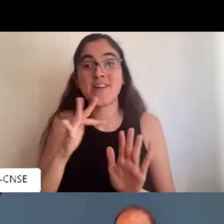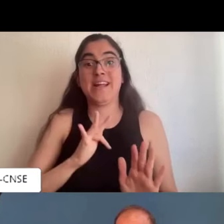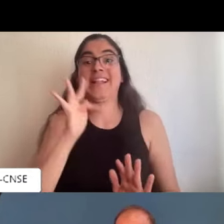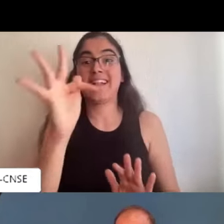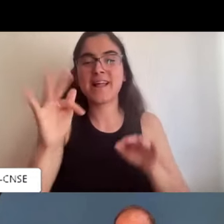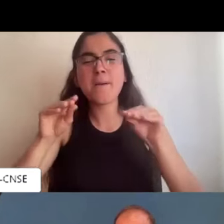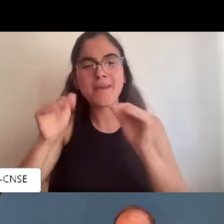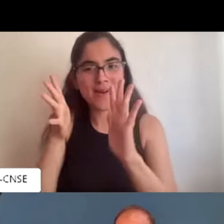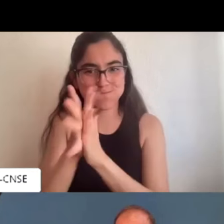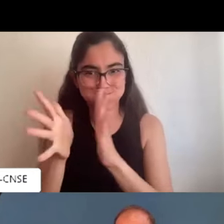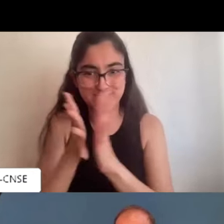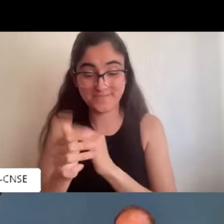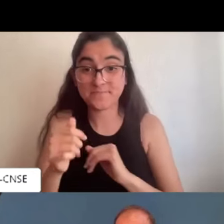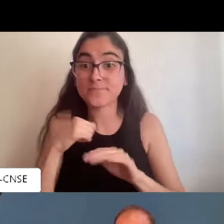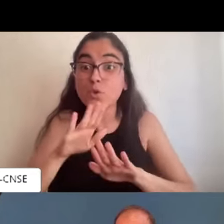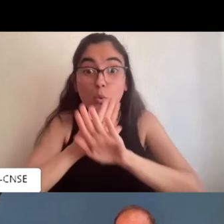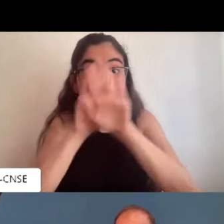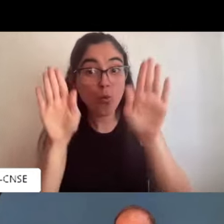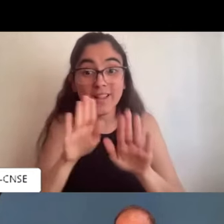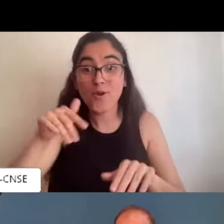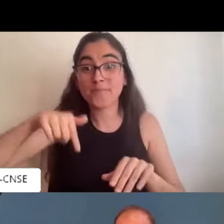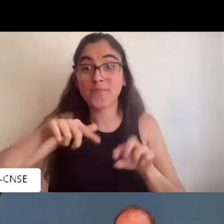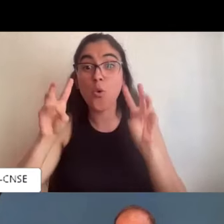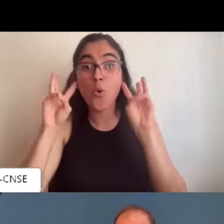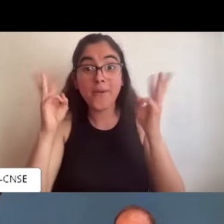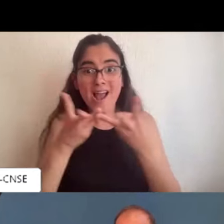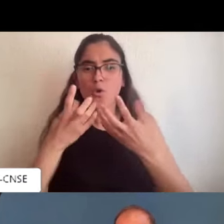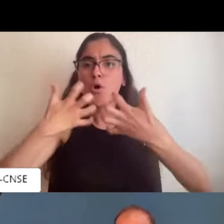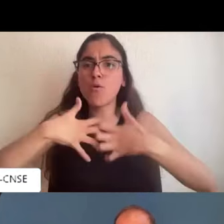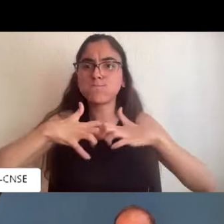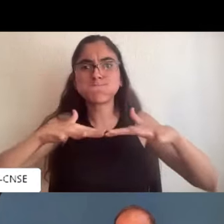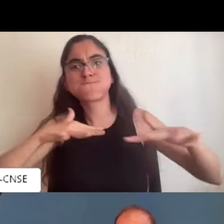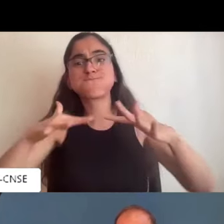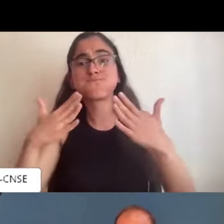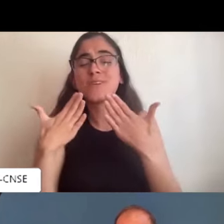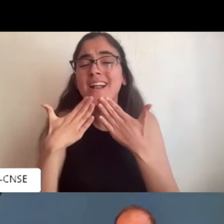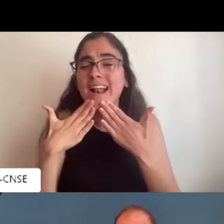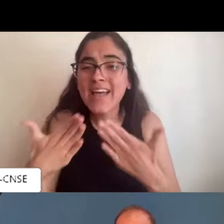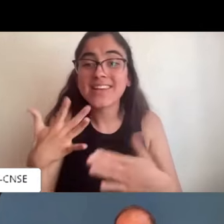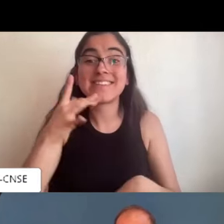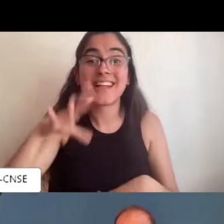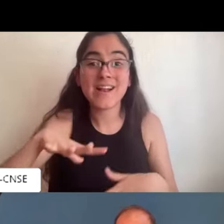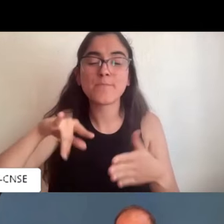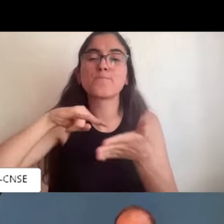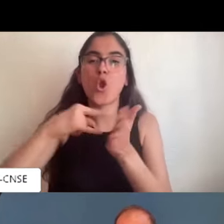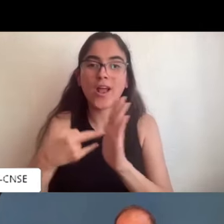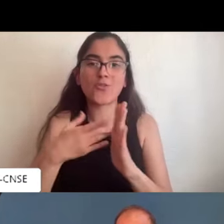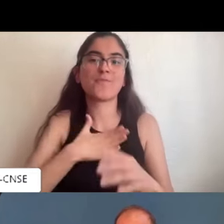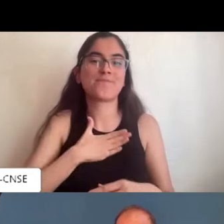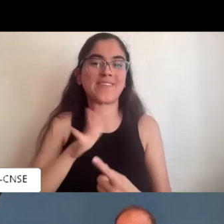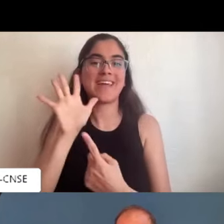juventud sorda, así que le daré la palabra a él para que explique su ponencia.